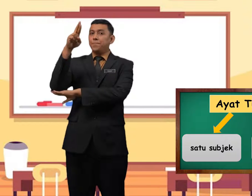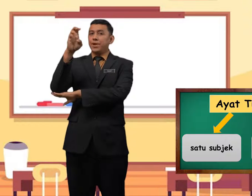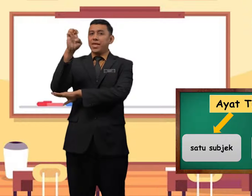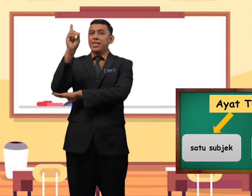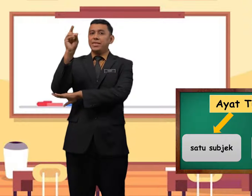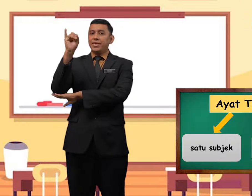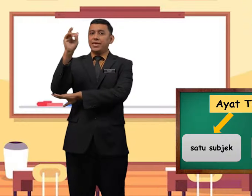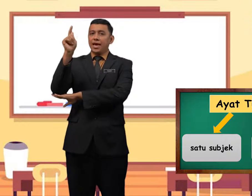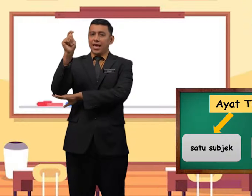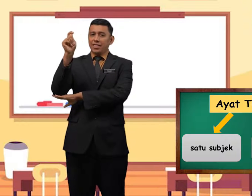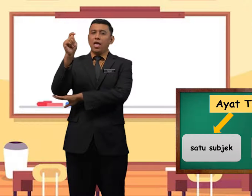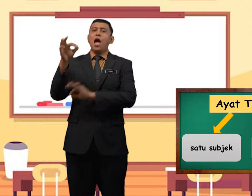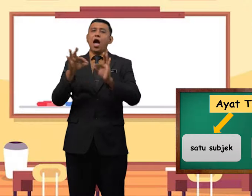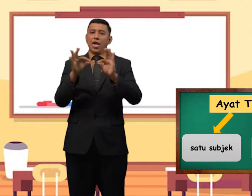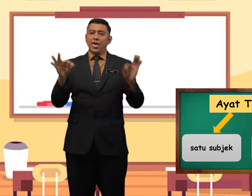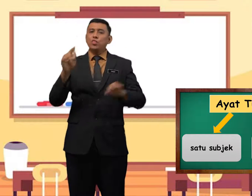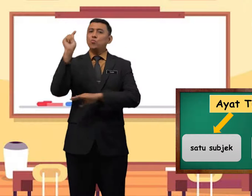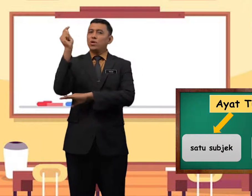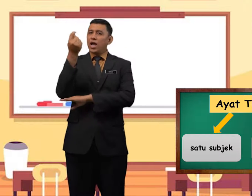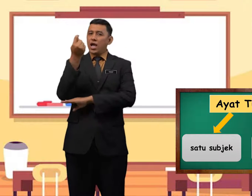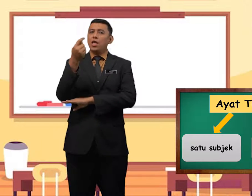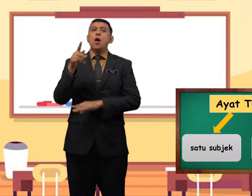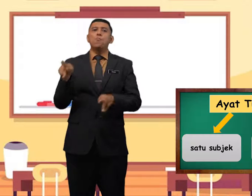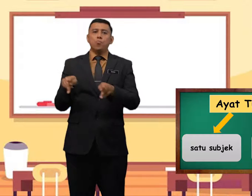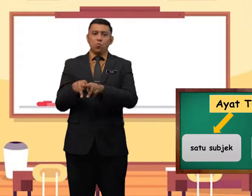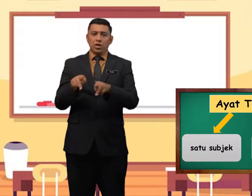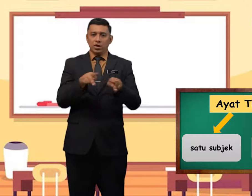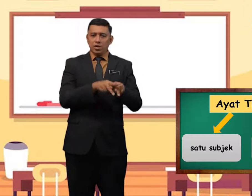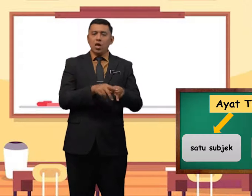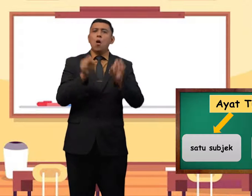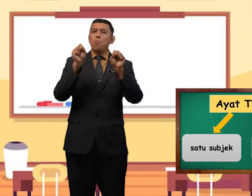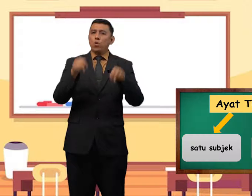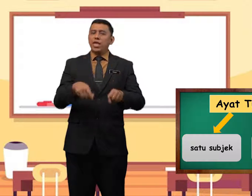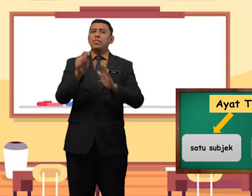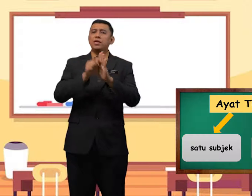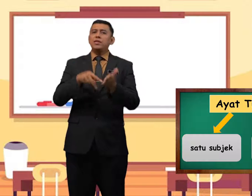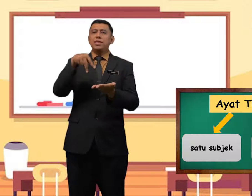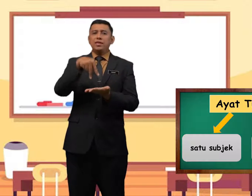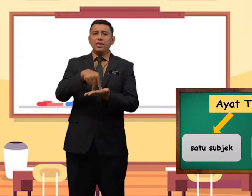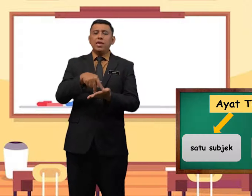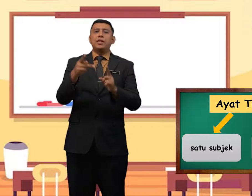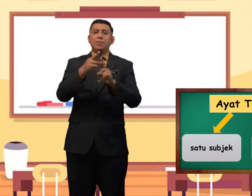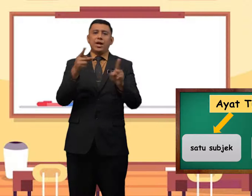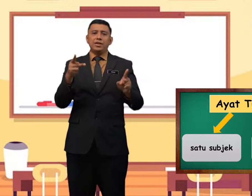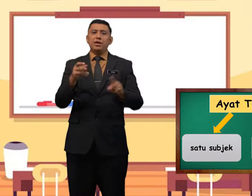predikat ayat tunggal pula pula boleh terdiri daripada